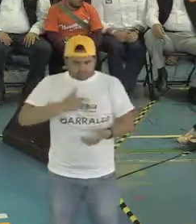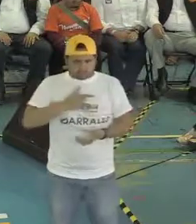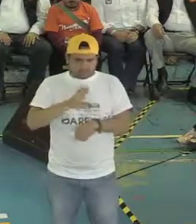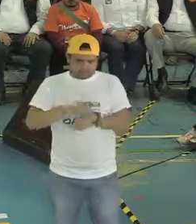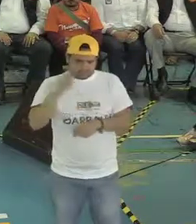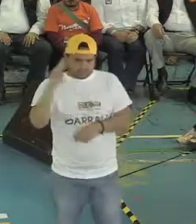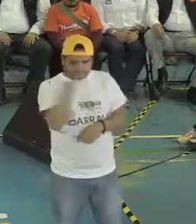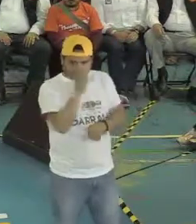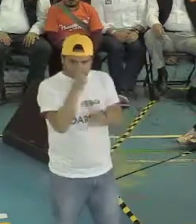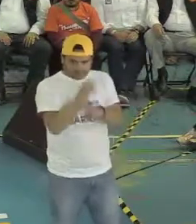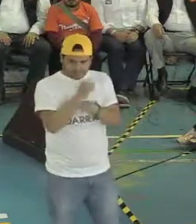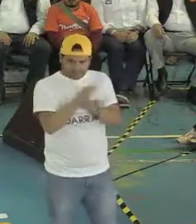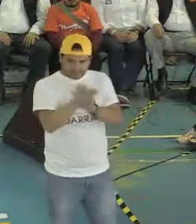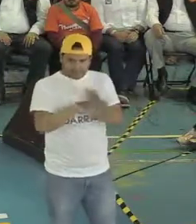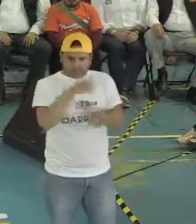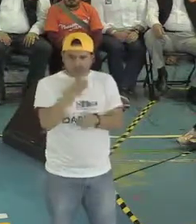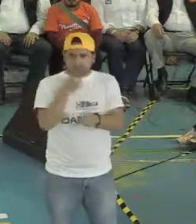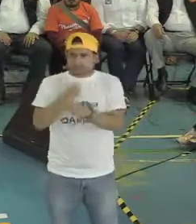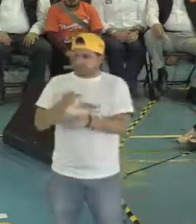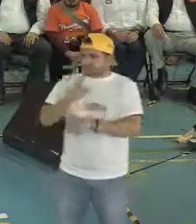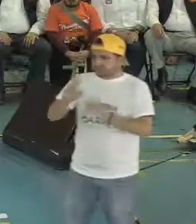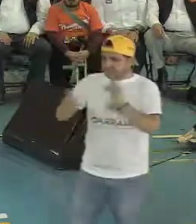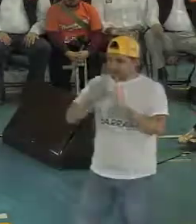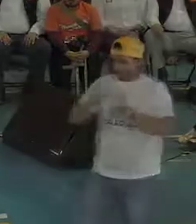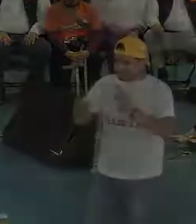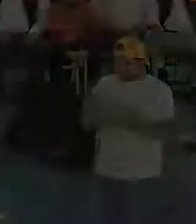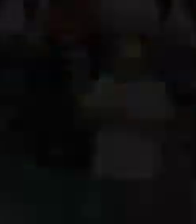este video y después de este video les damos el uso de la palabra. Gracias.